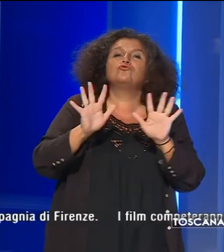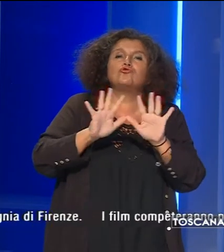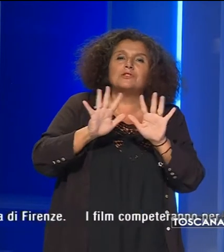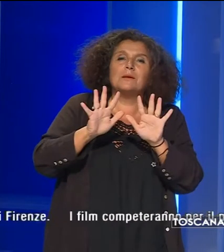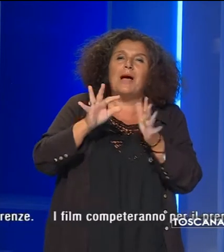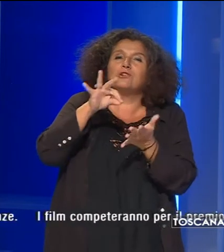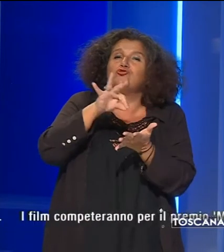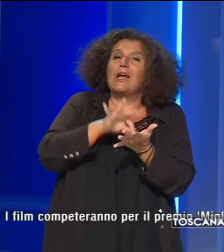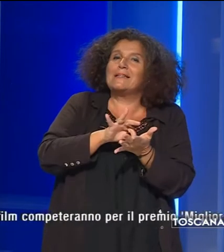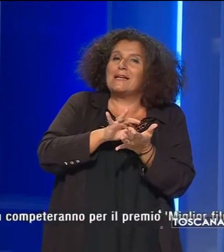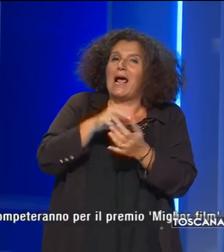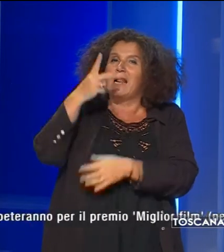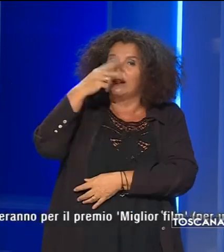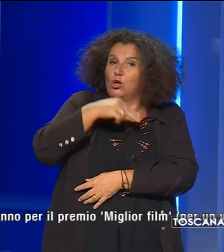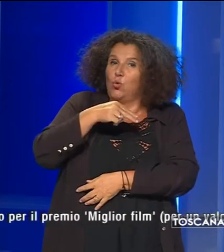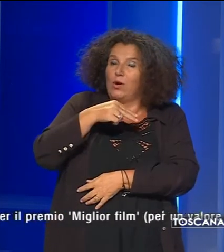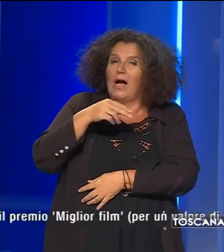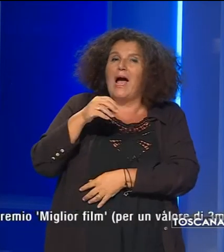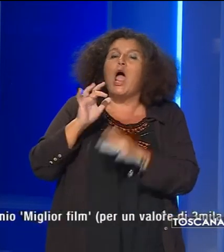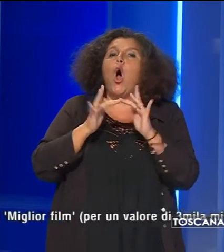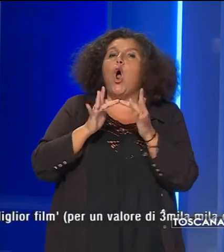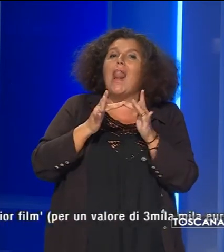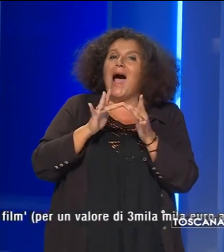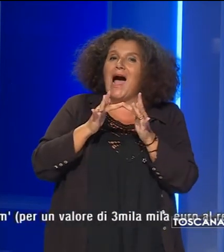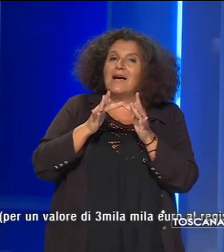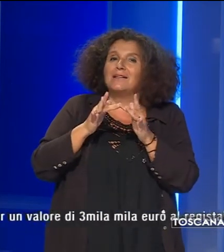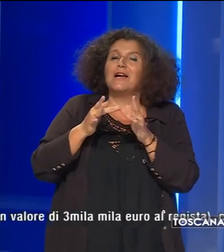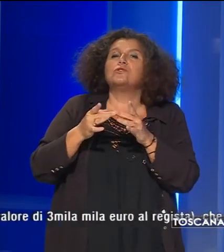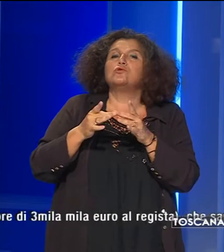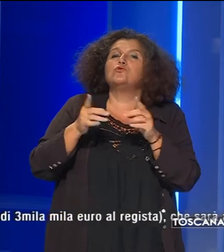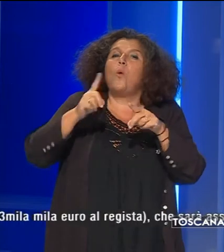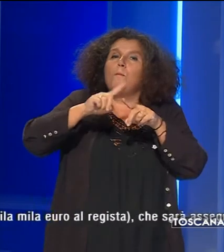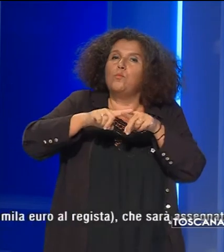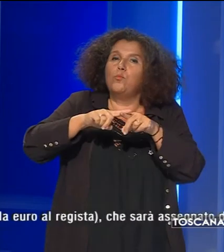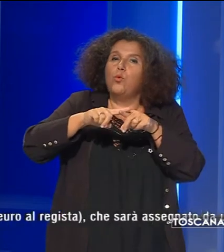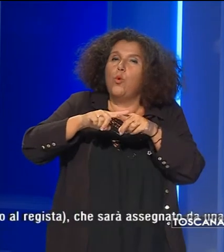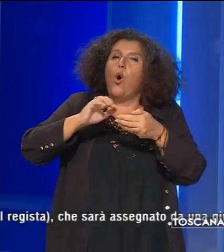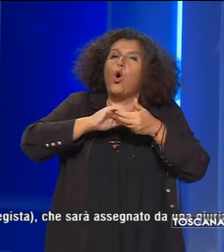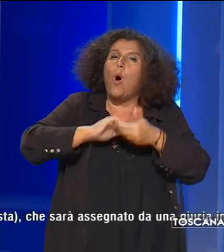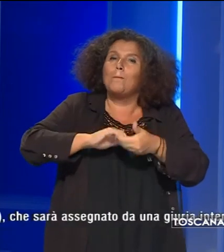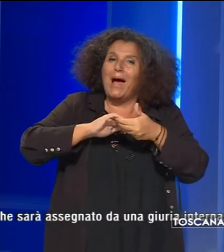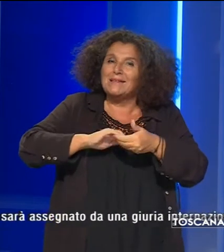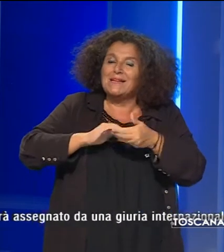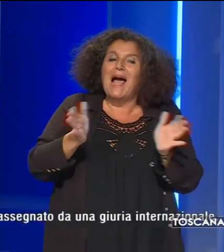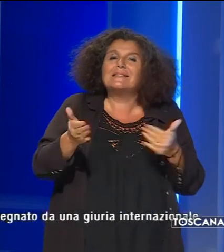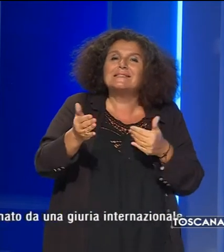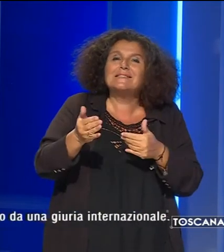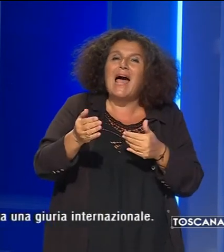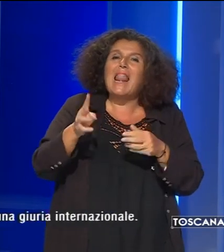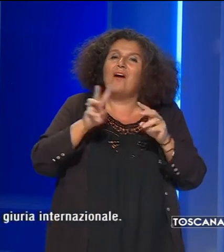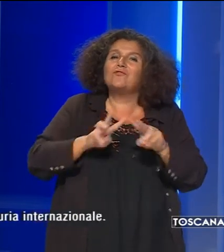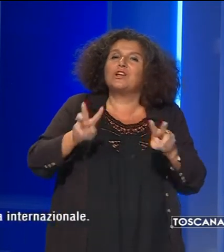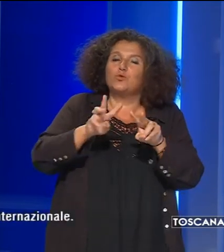centrale di Lucca e online su Più Compagnia la sala virtuale del cinema La